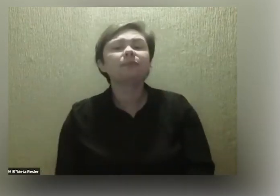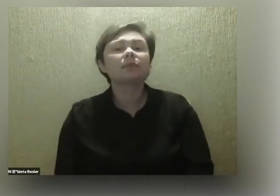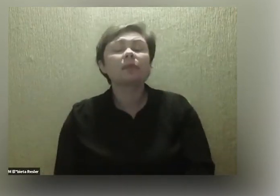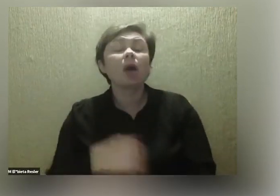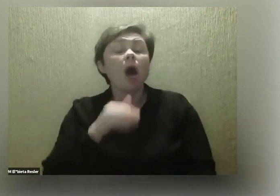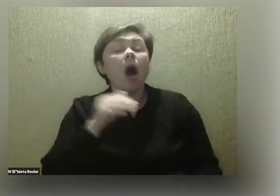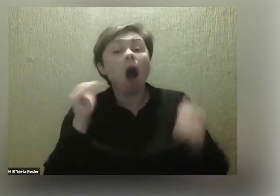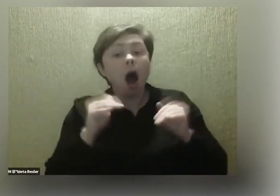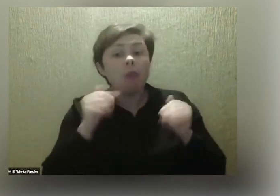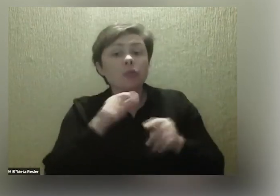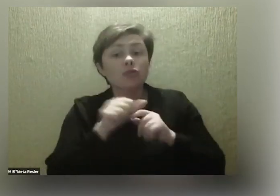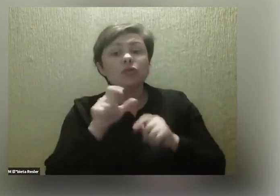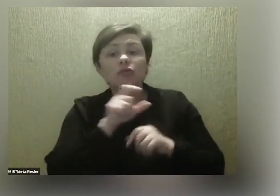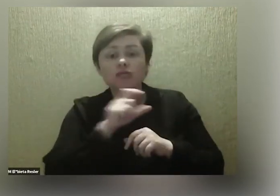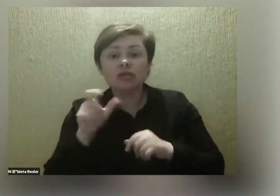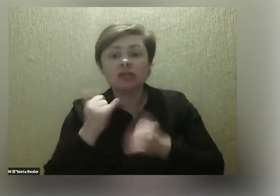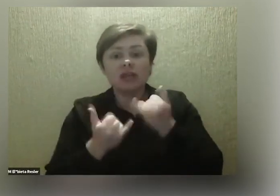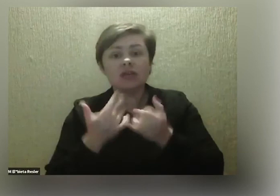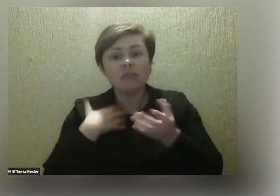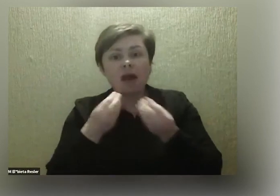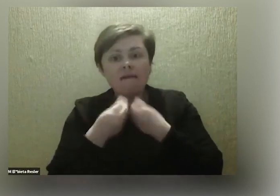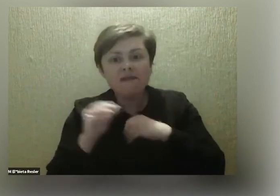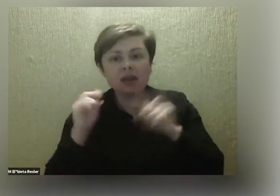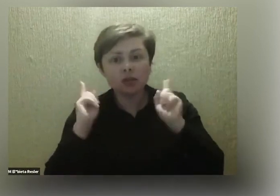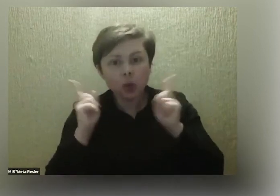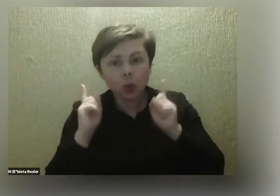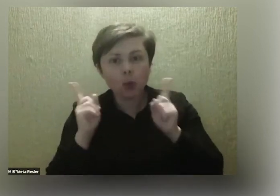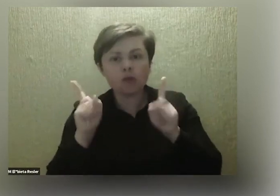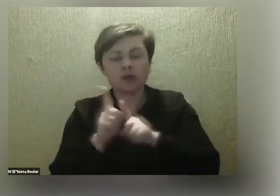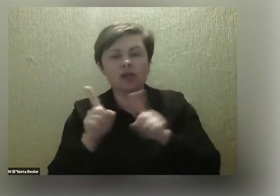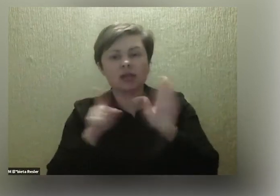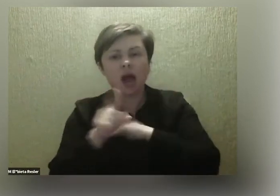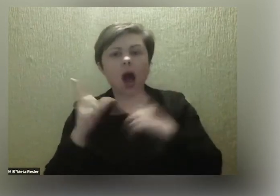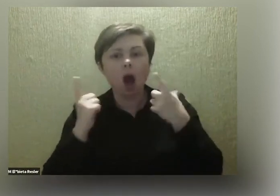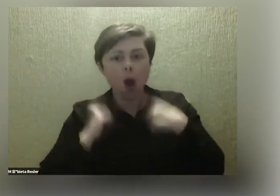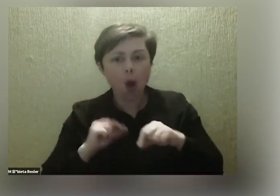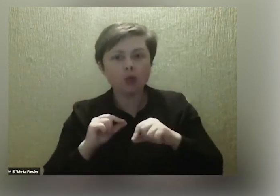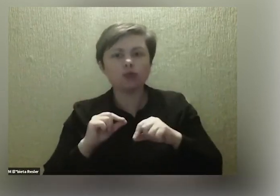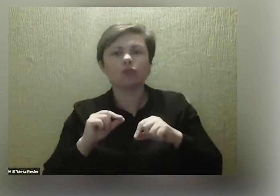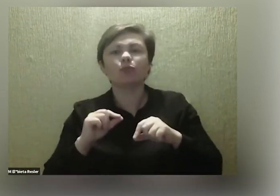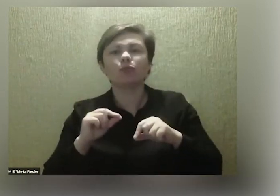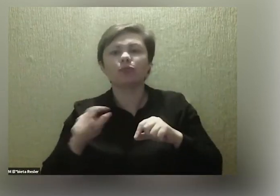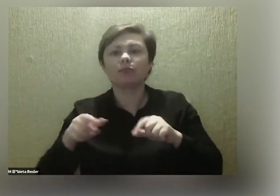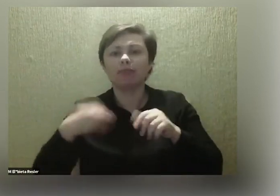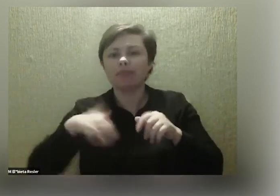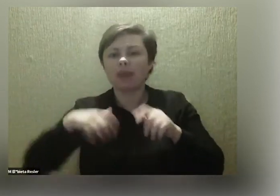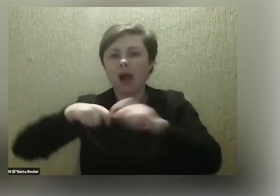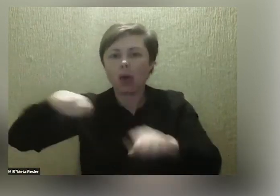jest czas jednak, kiedy przydałaby się większa uważność też na osoby na przykład poruszające się z laską?